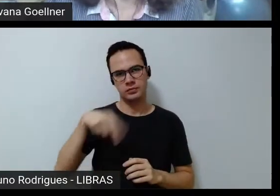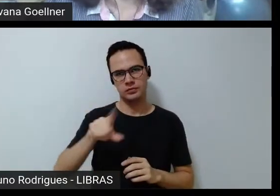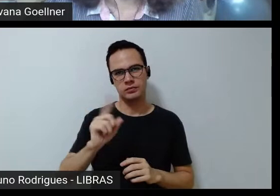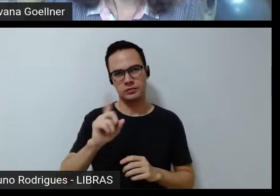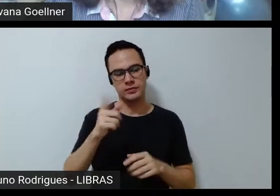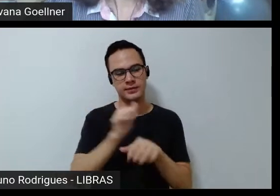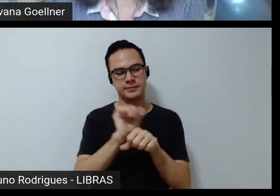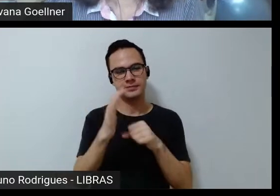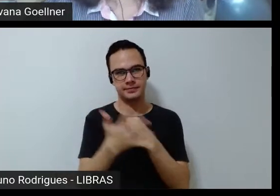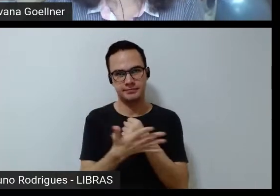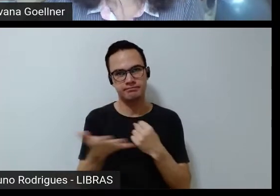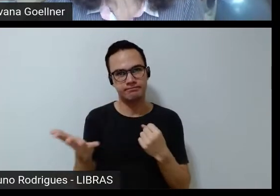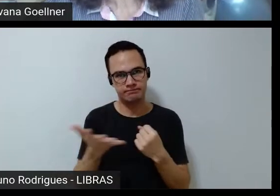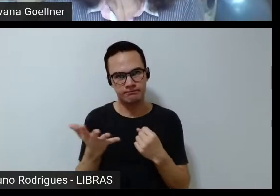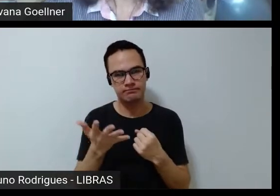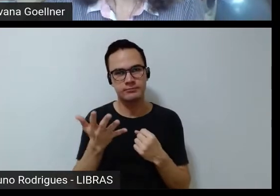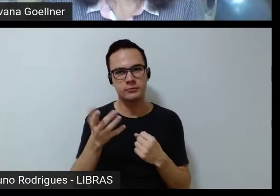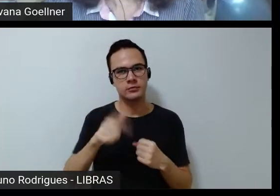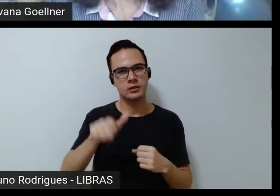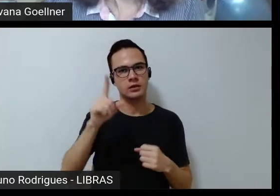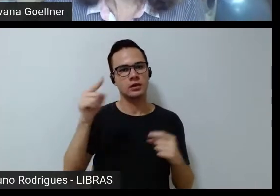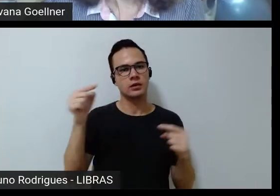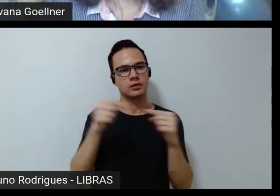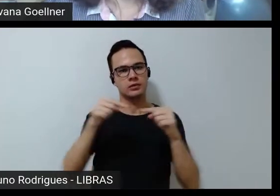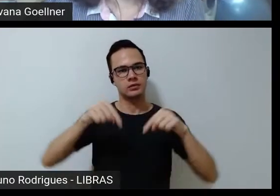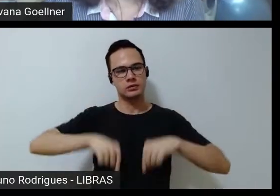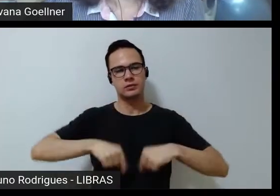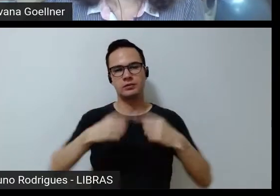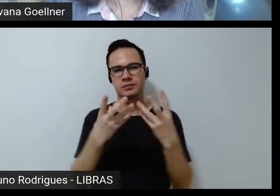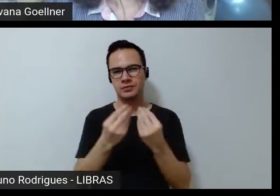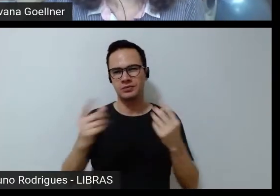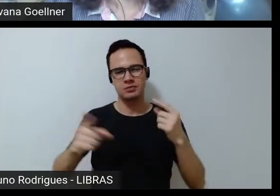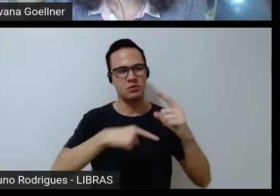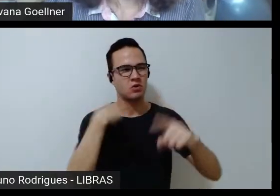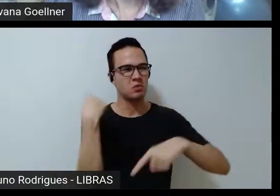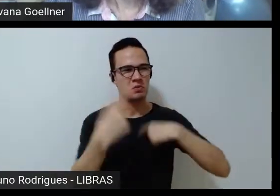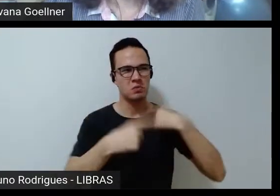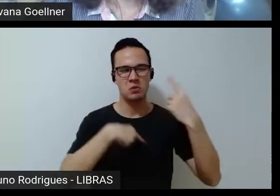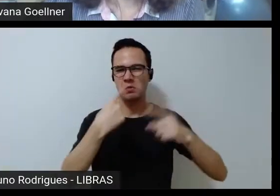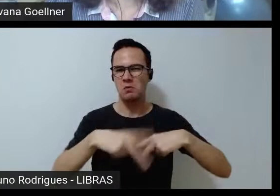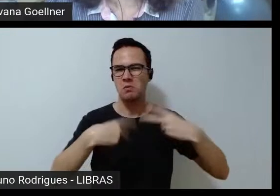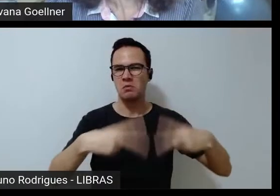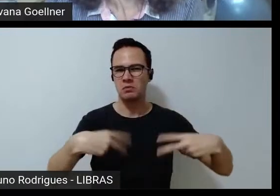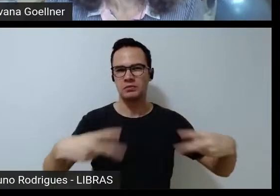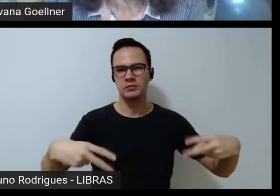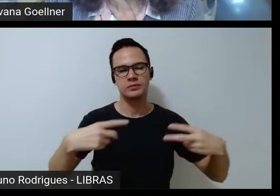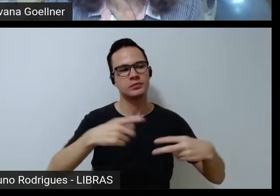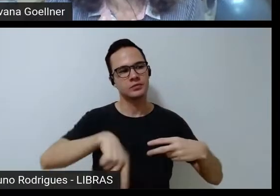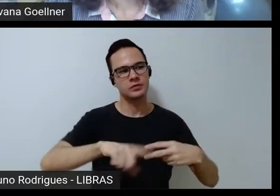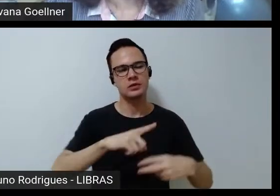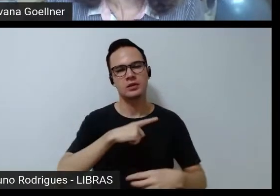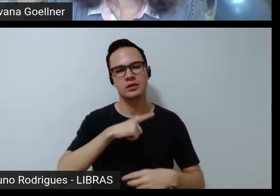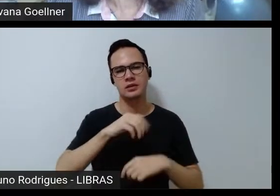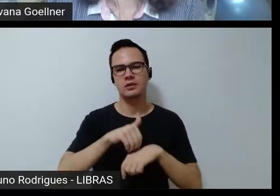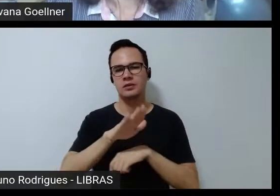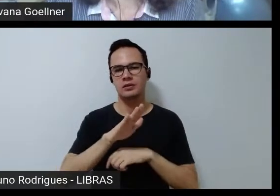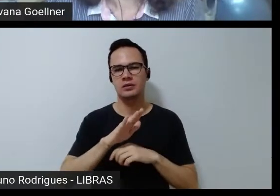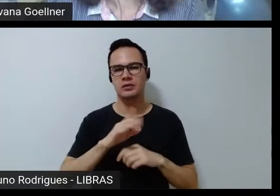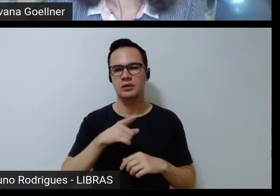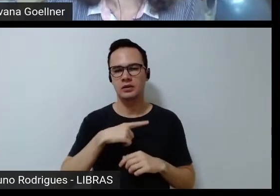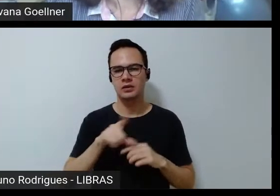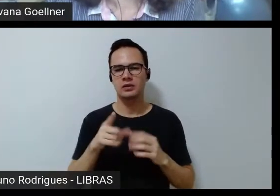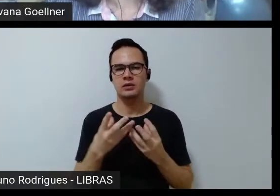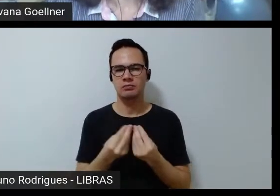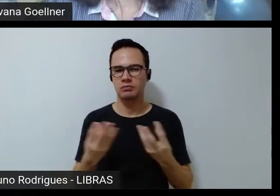pandêmico estamos num contexto de muitas mortes e não temos mais mortes tem um conjunto de